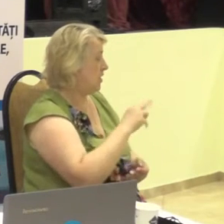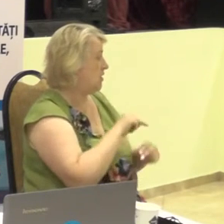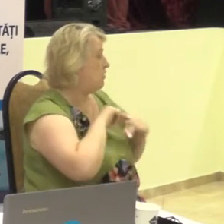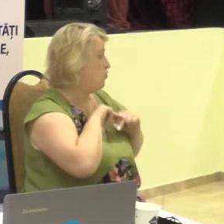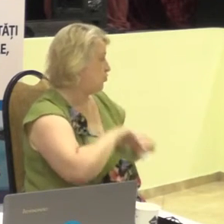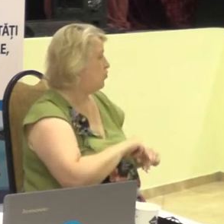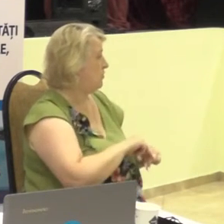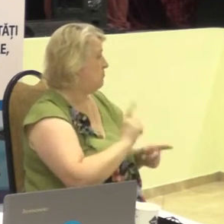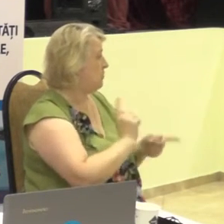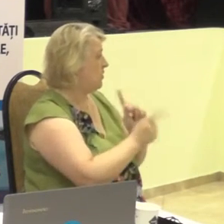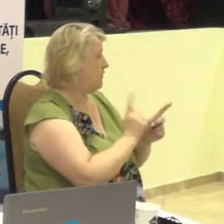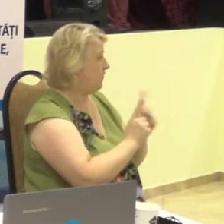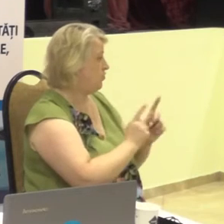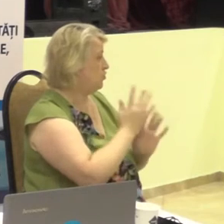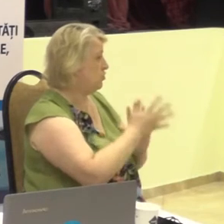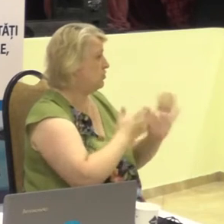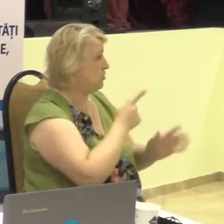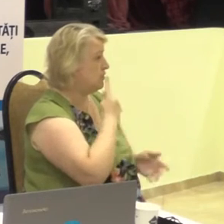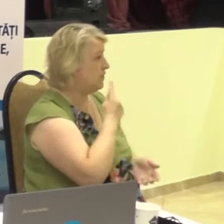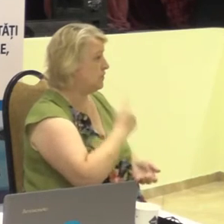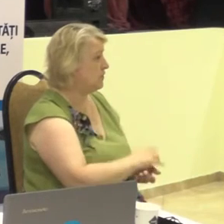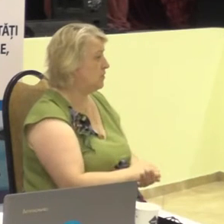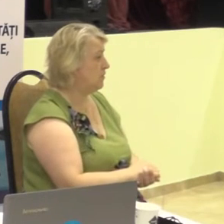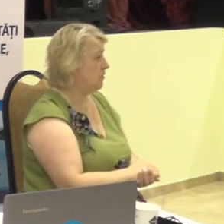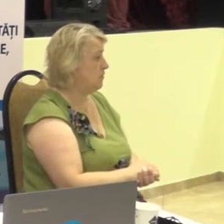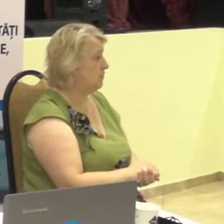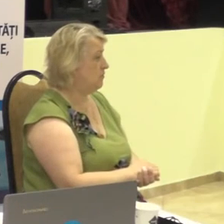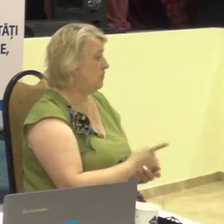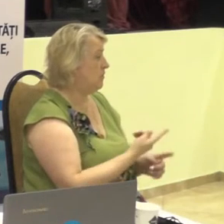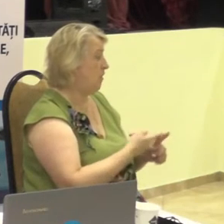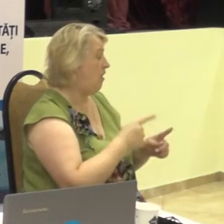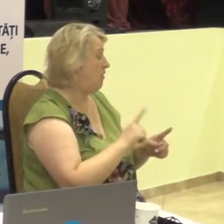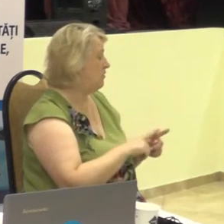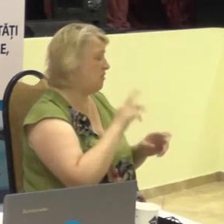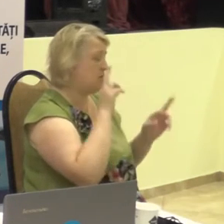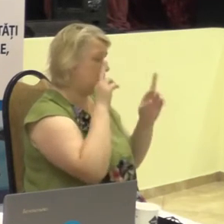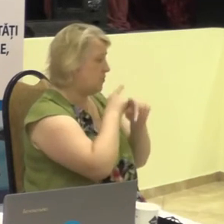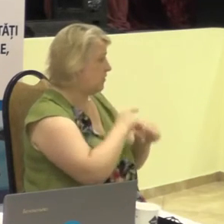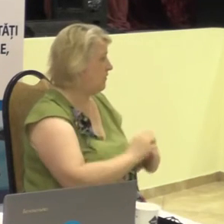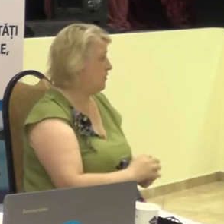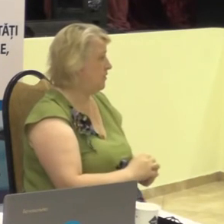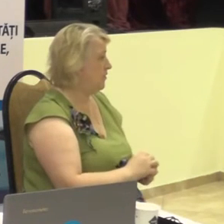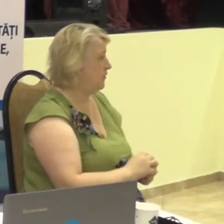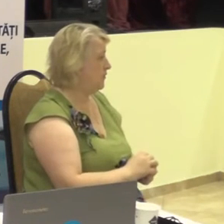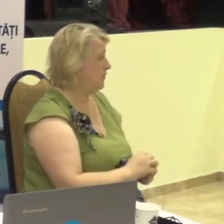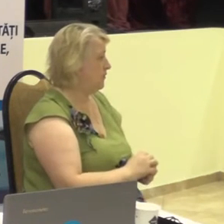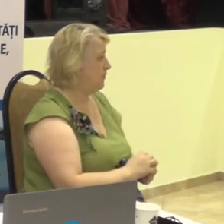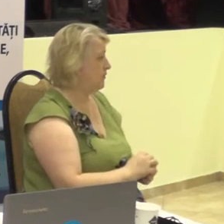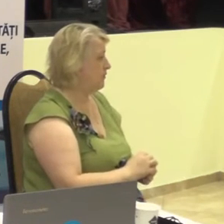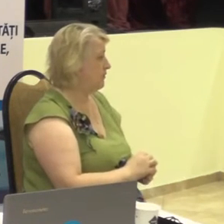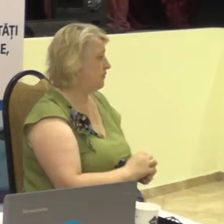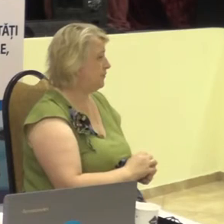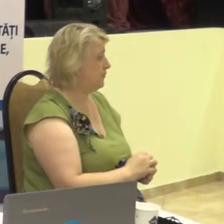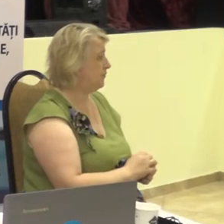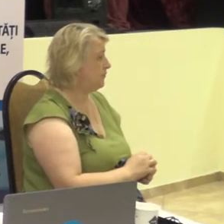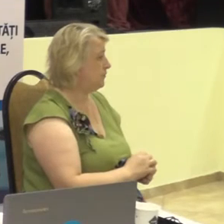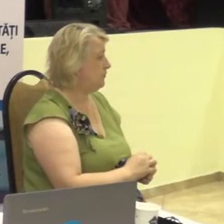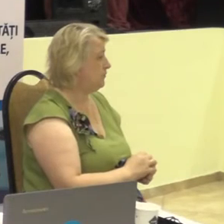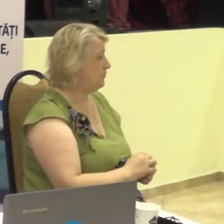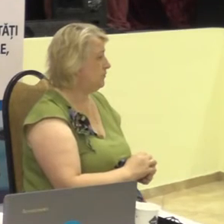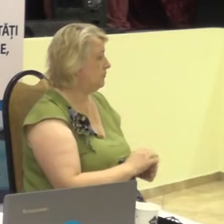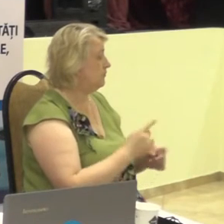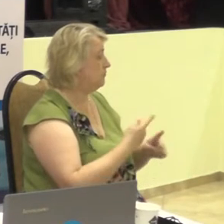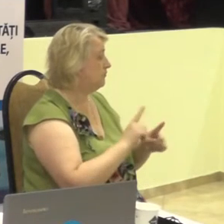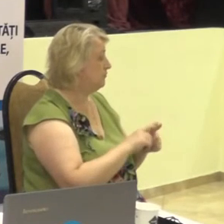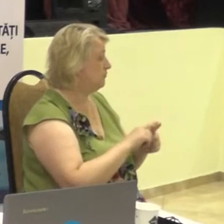interpreților în limbajul semelor. Ceea ce nu este corect. Și aceste